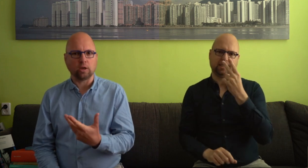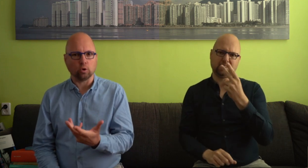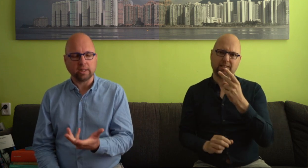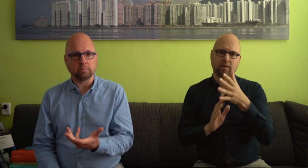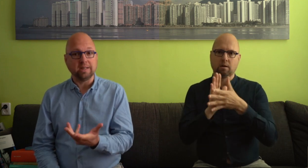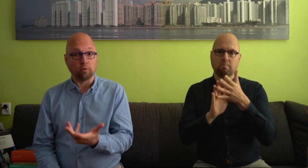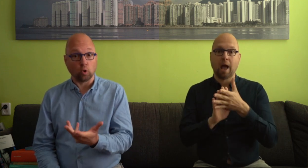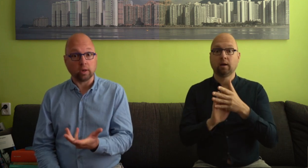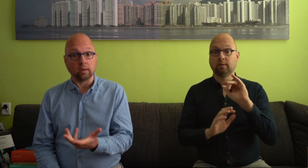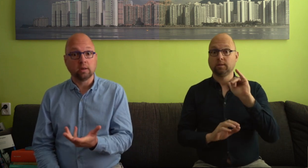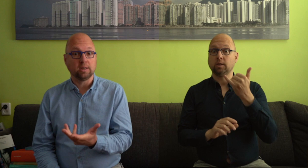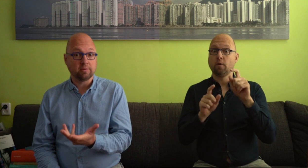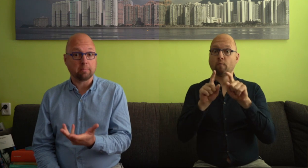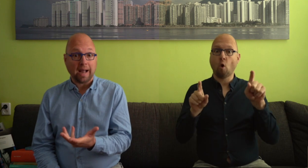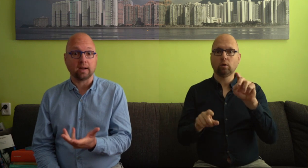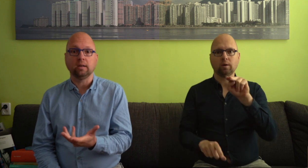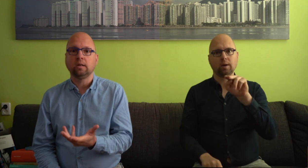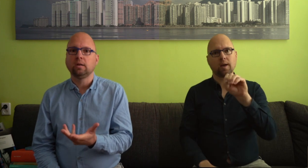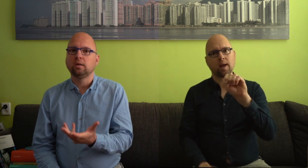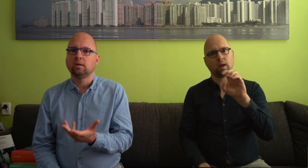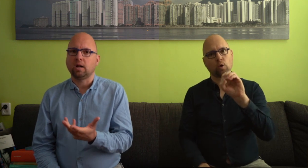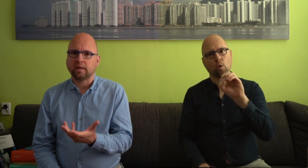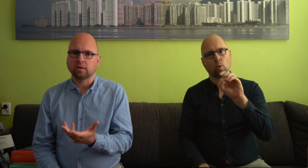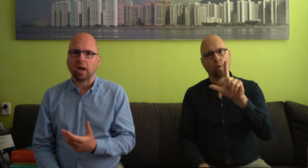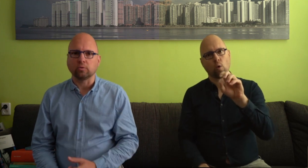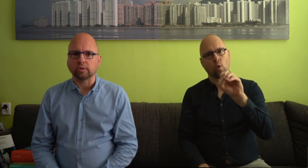neologisme, nieuwe woorden, nieuwe gebaren, altijd gebruikt wordt.